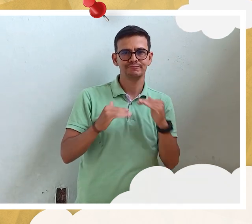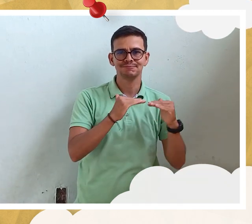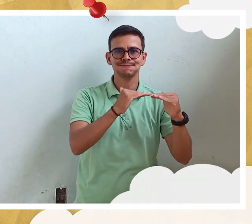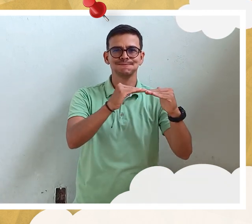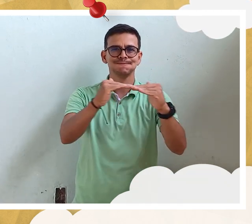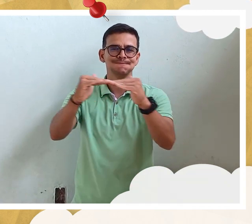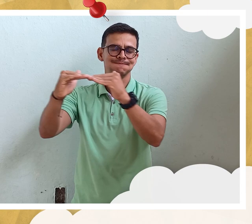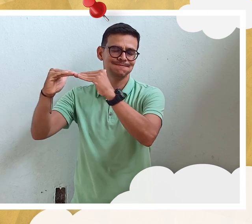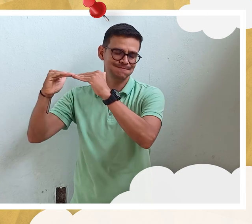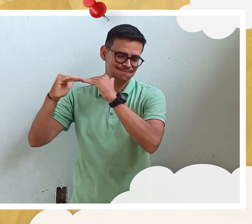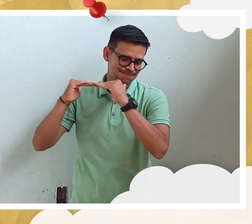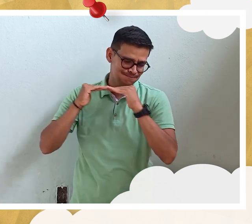frente a los oyentes